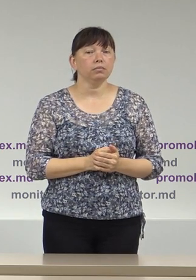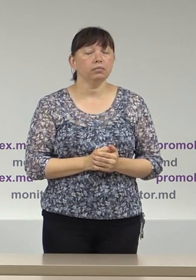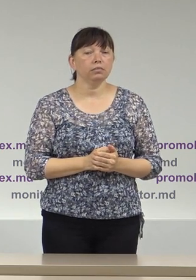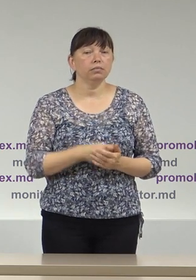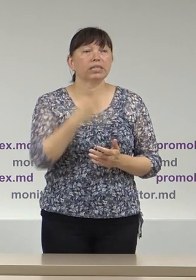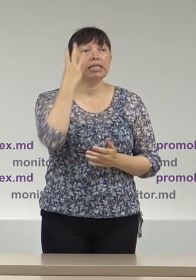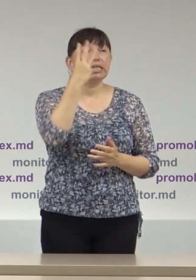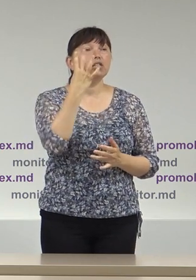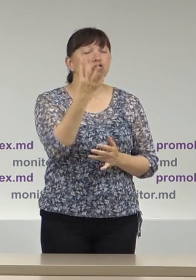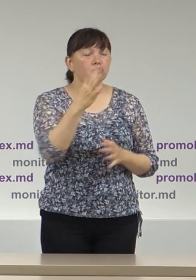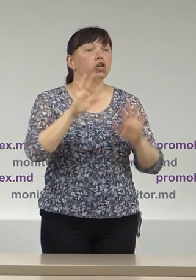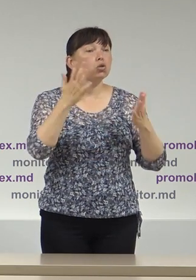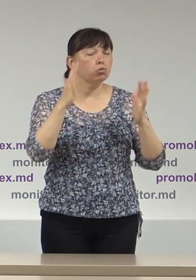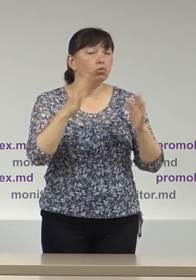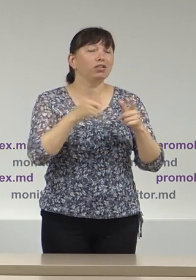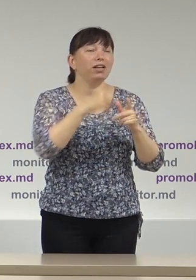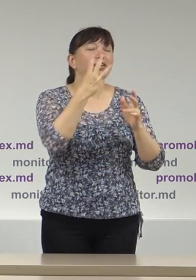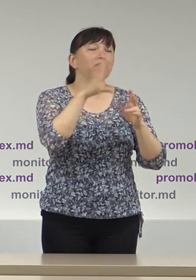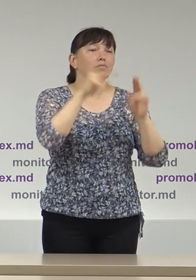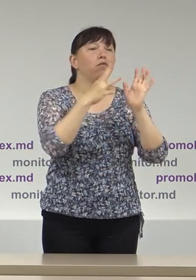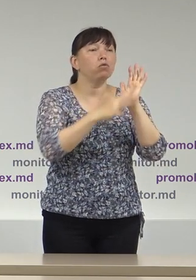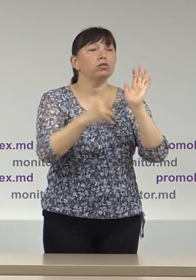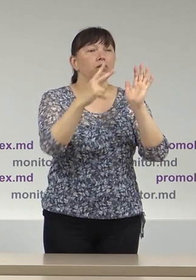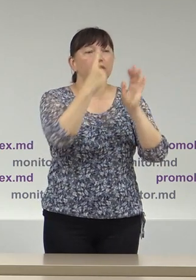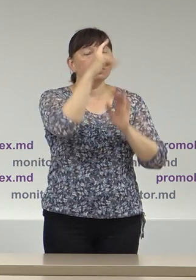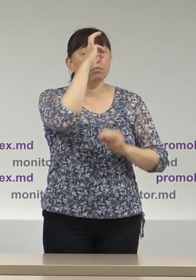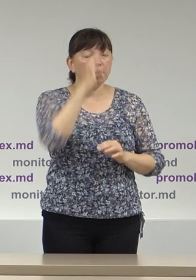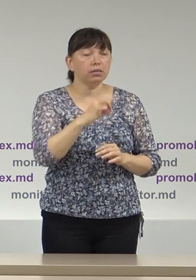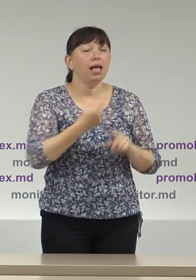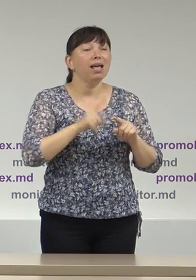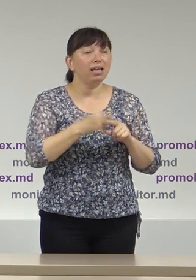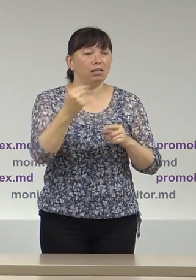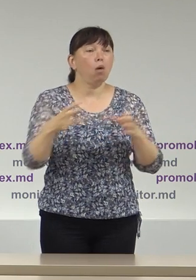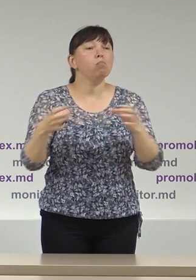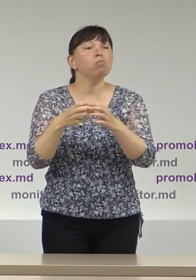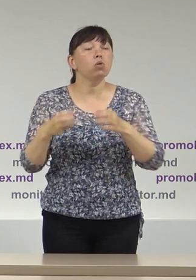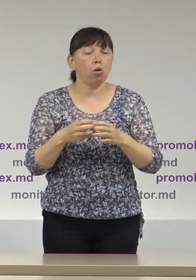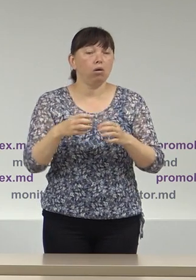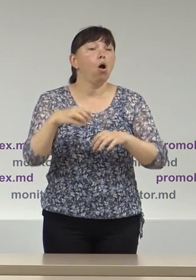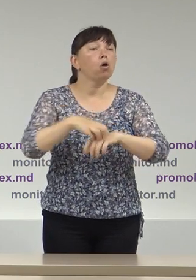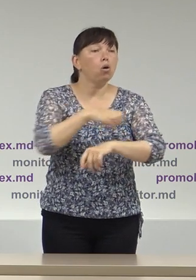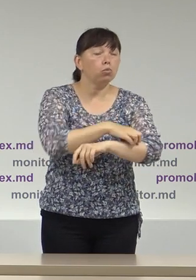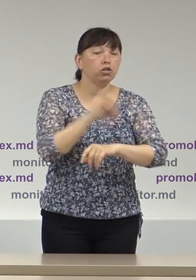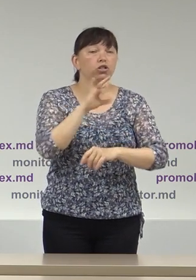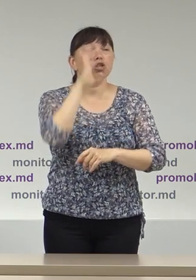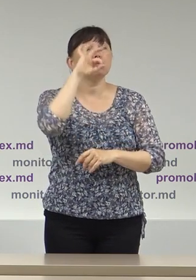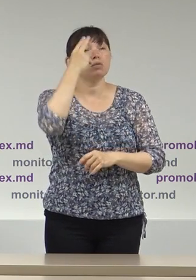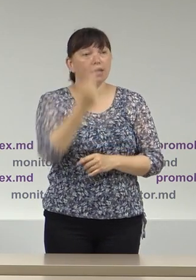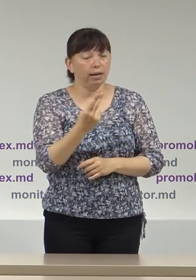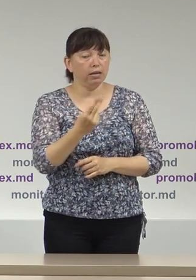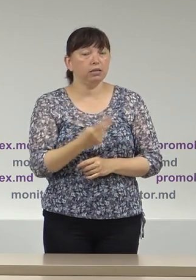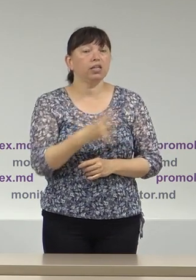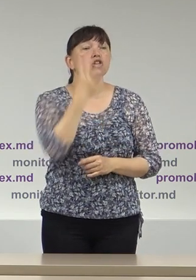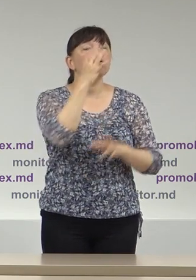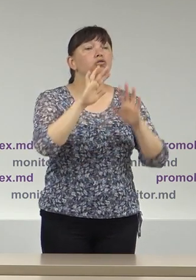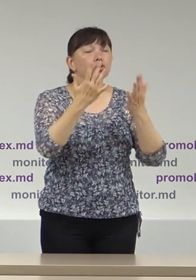34 de cazuri sau 81% au fost admise de către blocul electoral al comuniștilor și socialiștilor 4